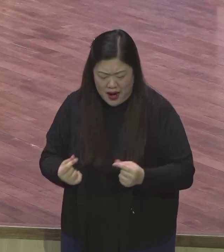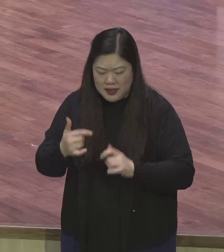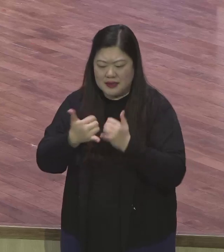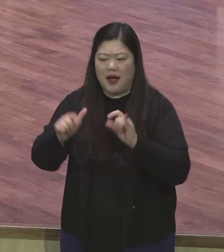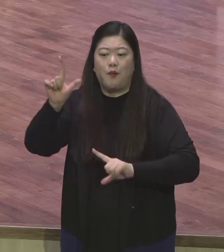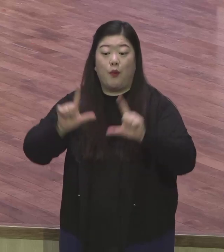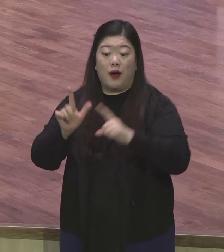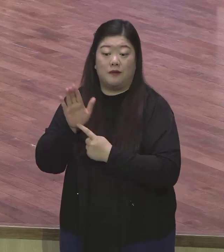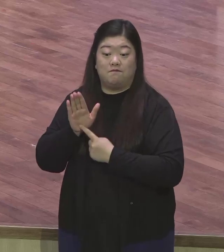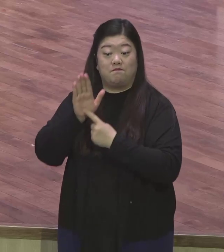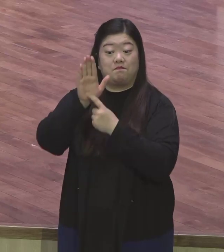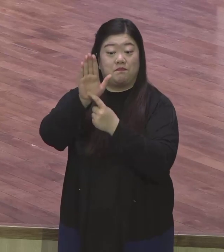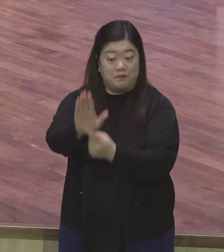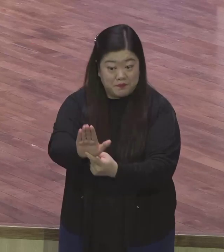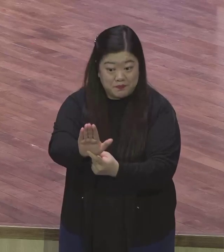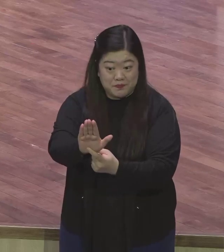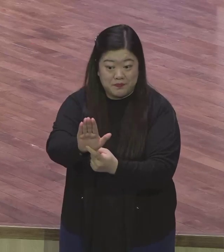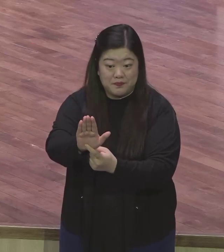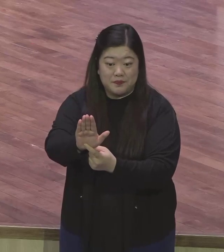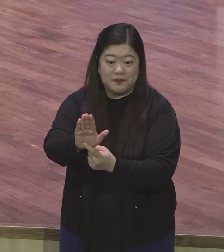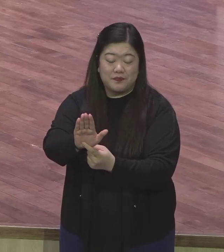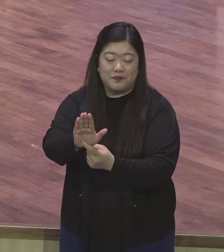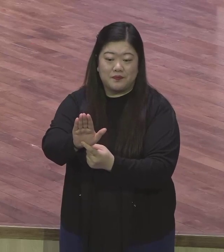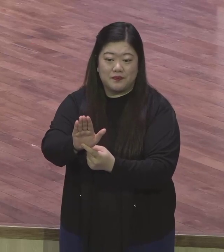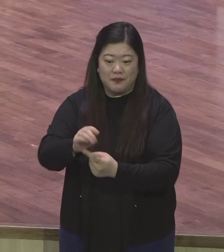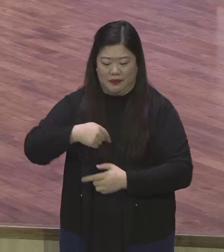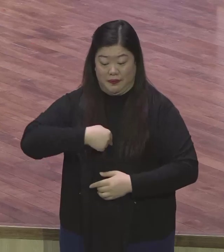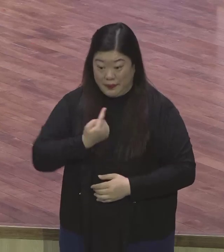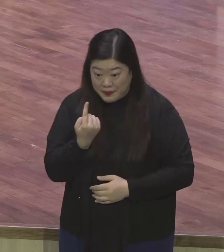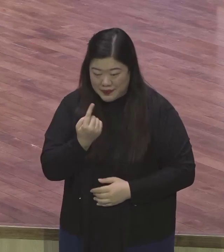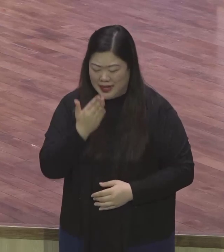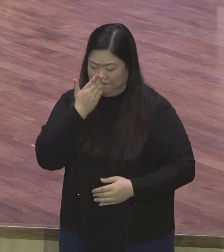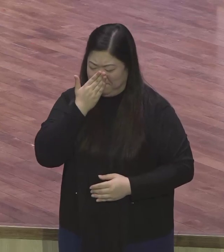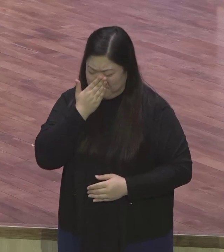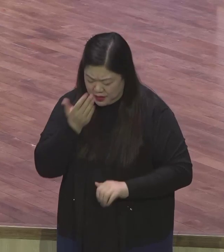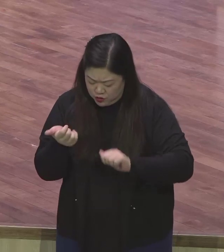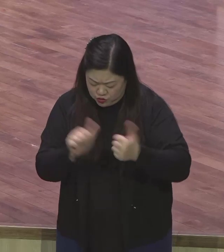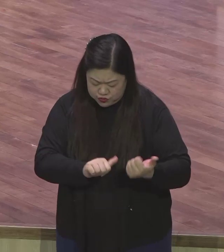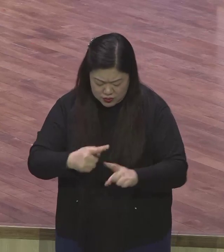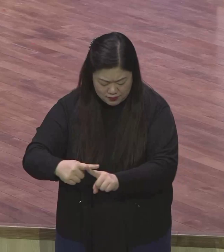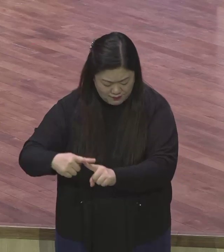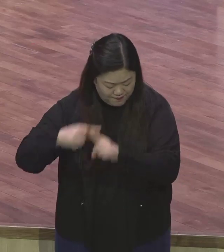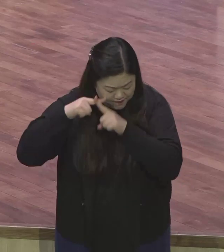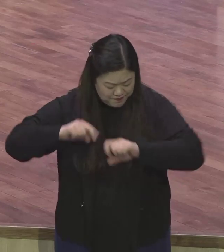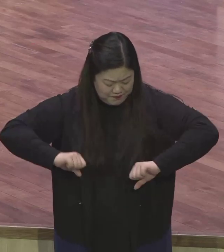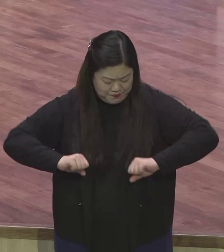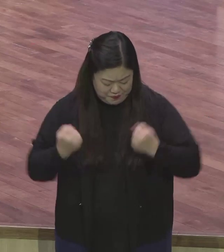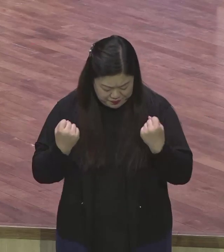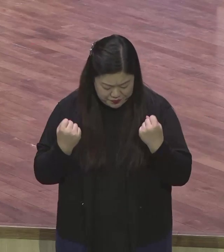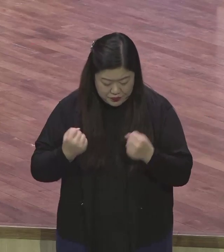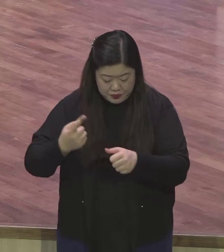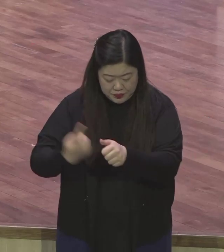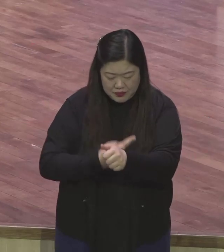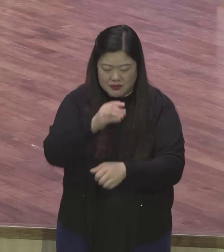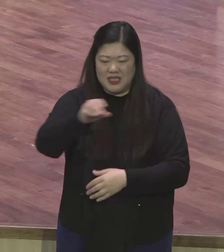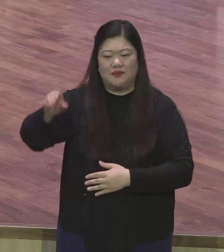사람의 모양으로 나타나사 자기를 놔두시고 죽기까지 복종하셨으니 곧 십자가에 죽으십니다